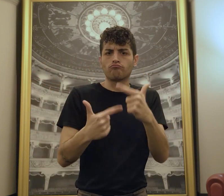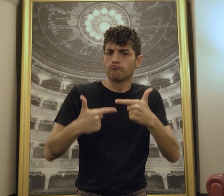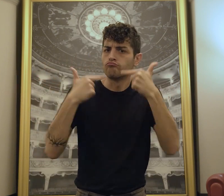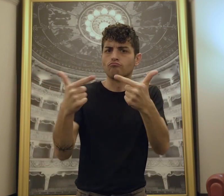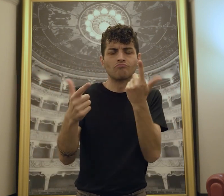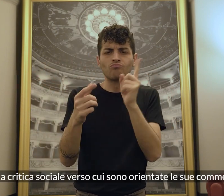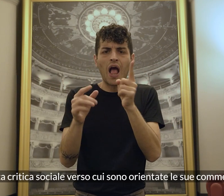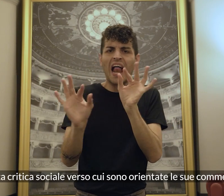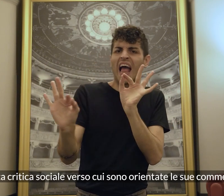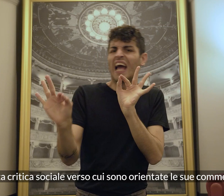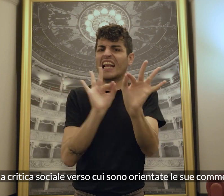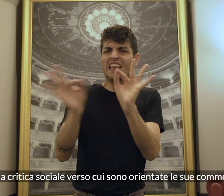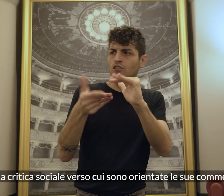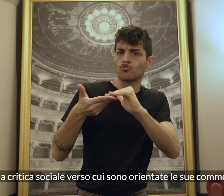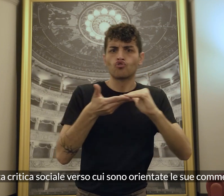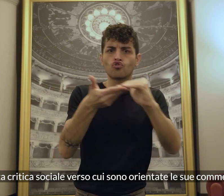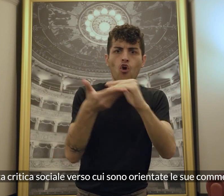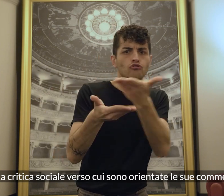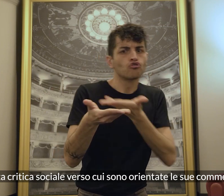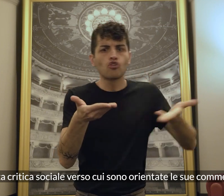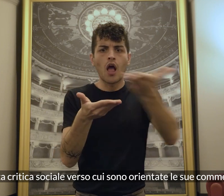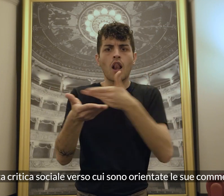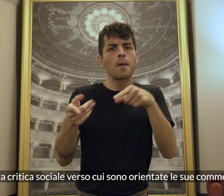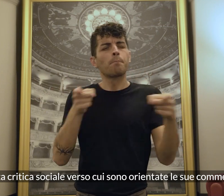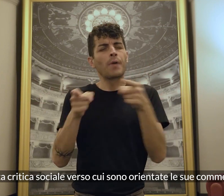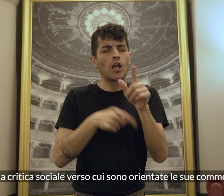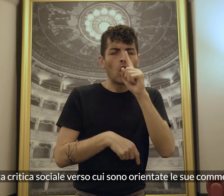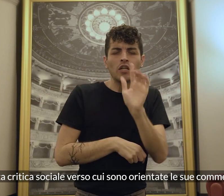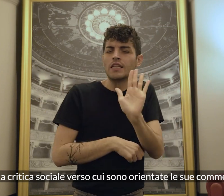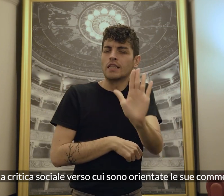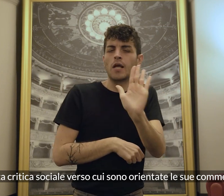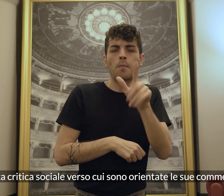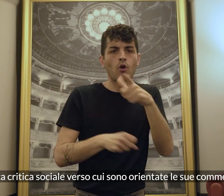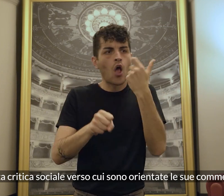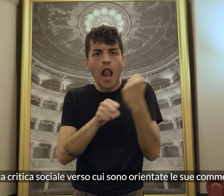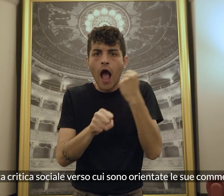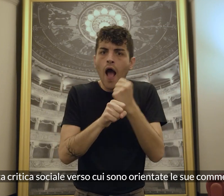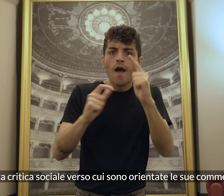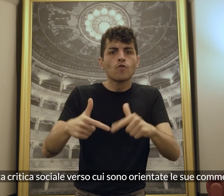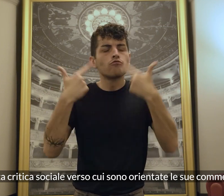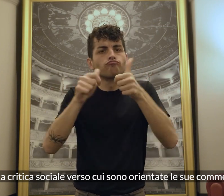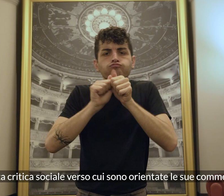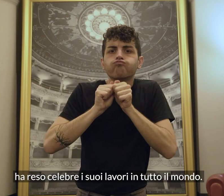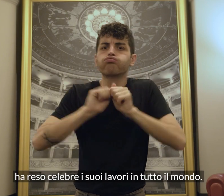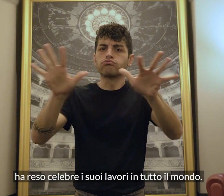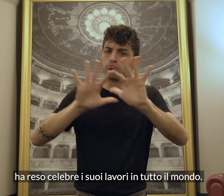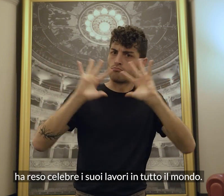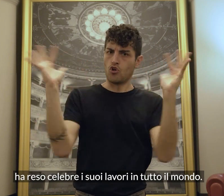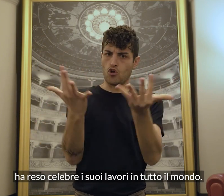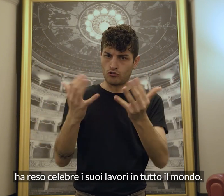L'acuta critica sociale verso cui sono orientate le sue commedie ha reso celebre i